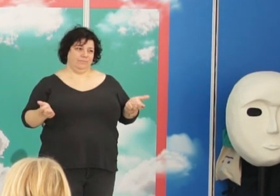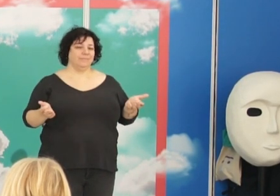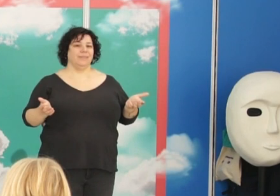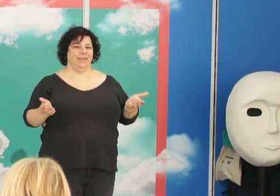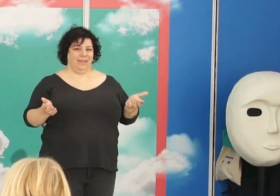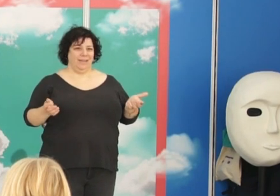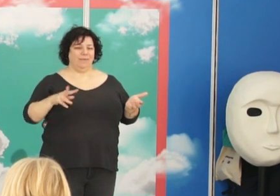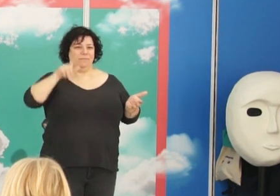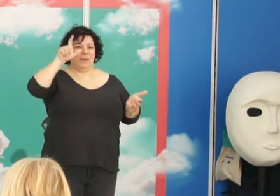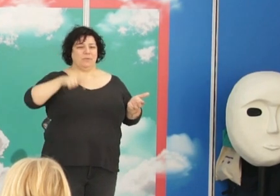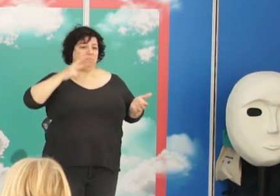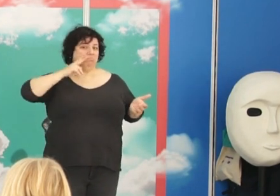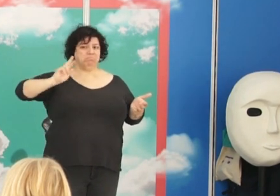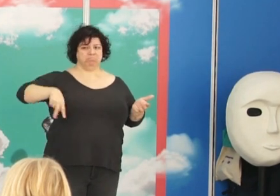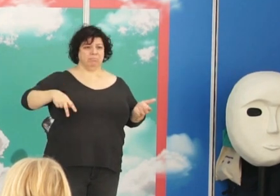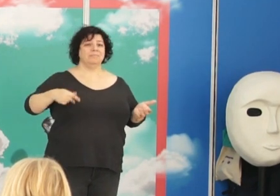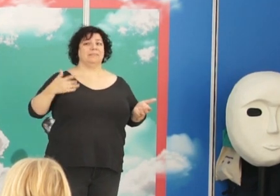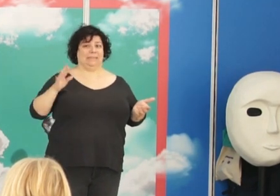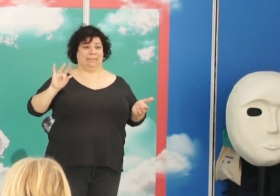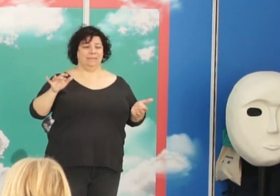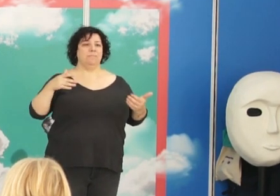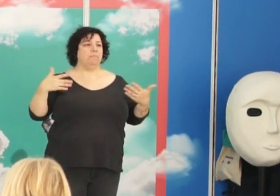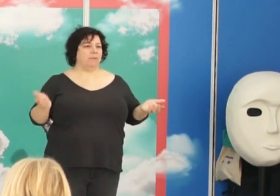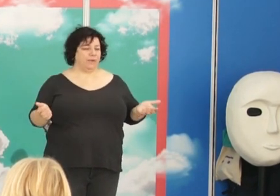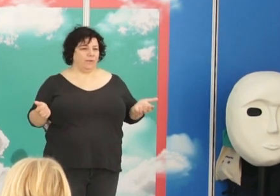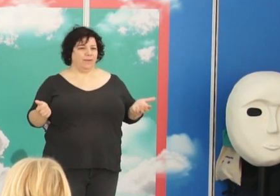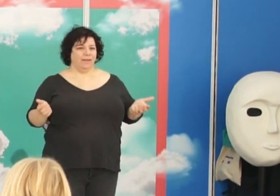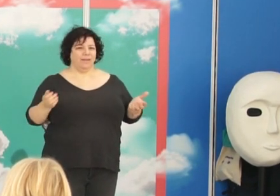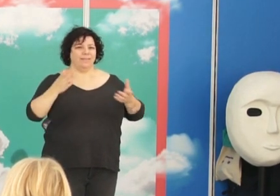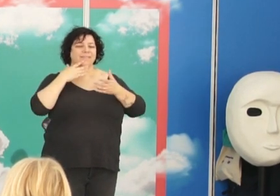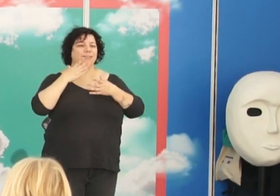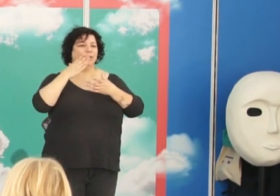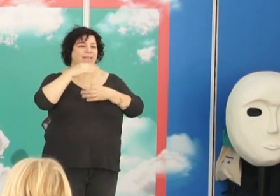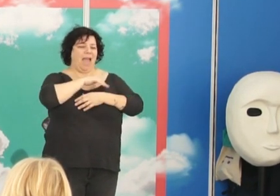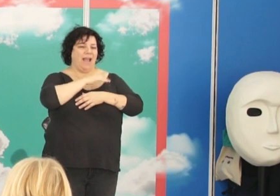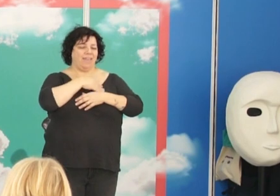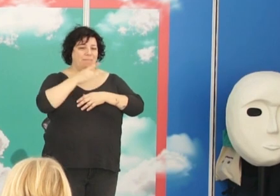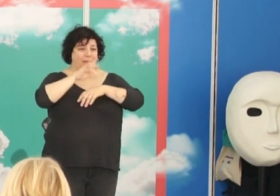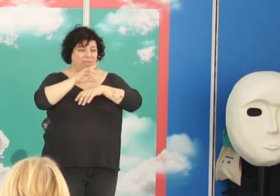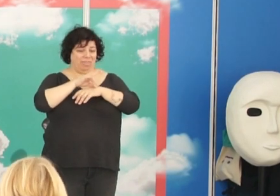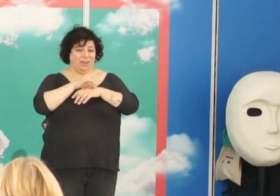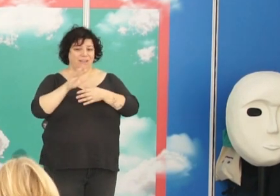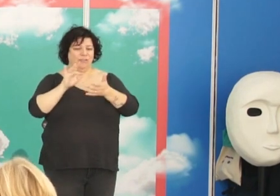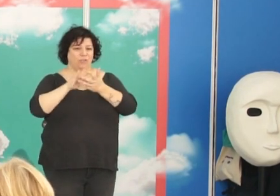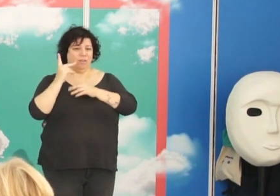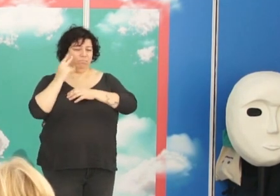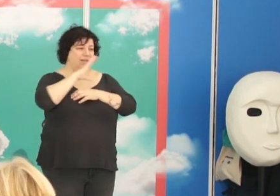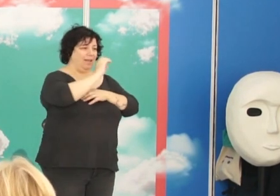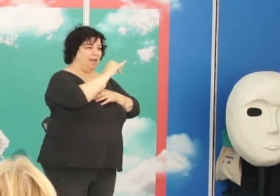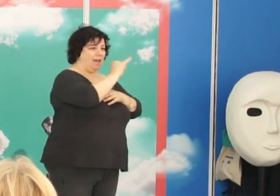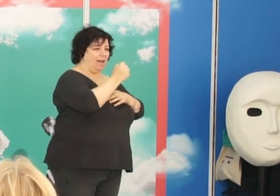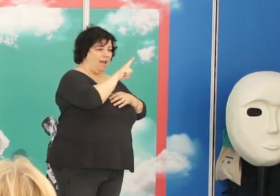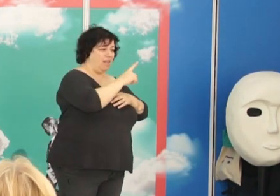Será una persona muy reconocida, pero en la Academia de Medicina les pareció cuando se jubila Cajal,